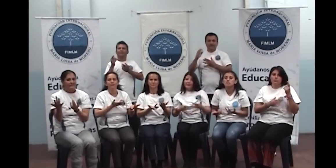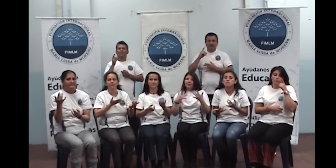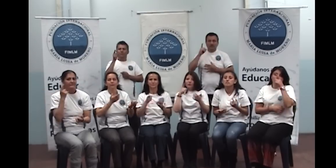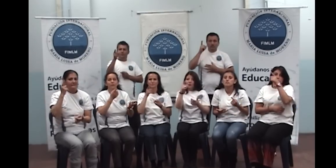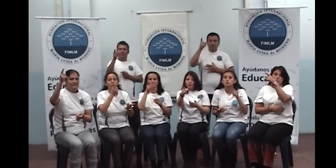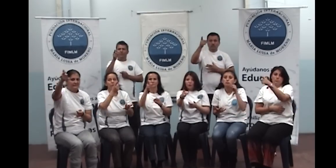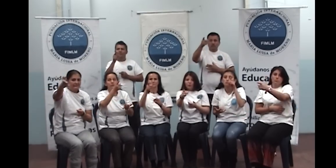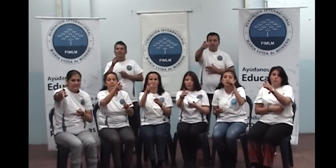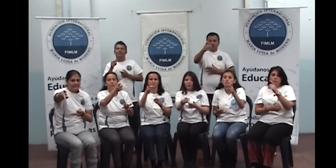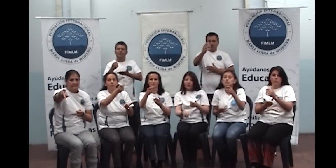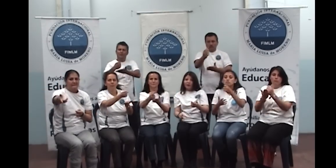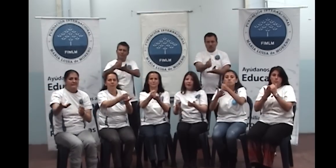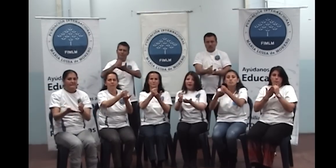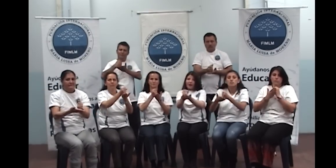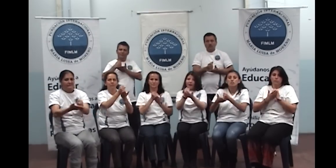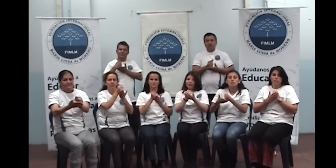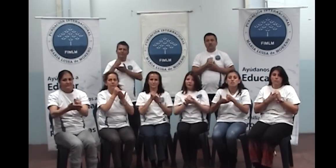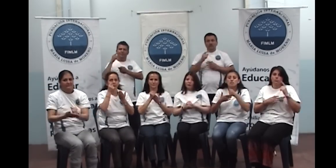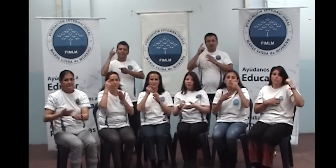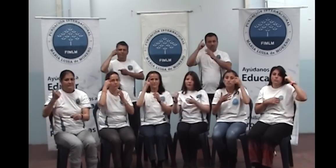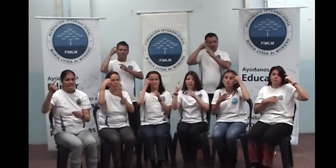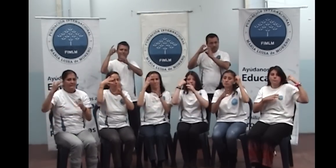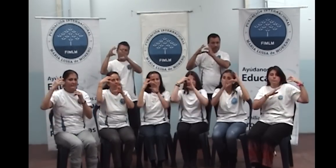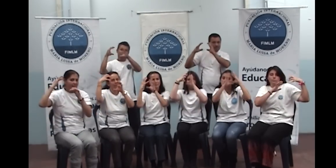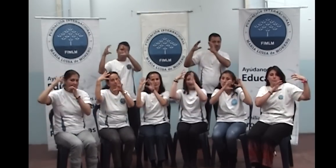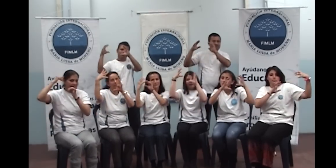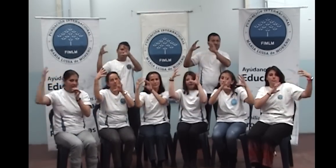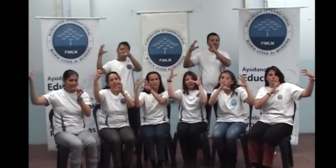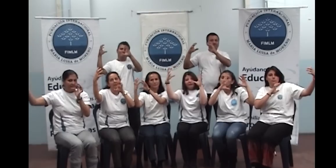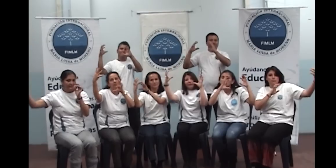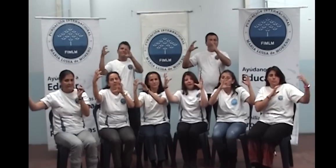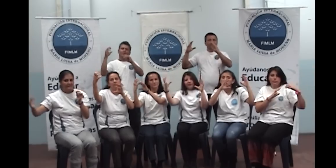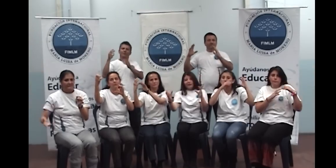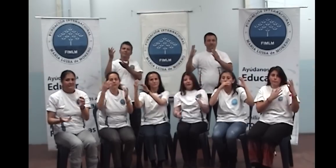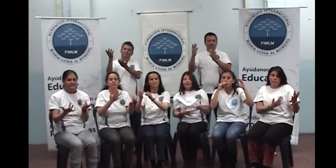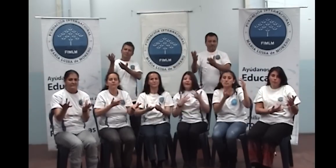Haz que mis sueños se puedan juntar con mis